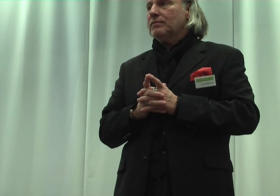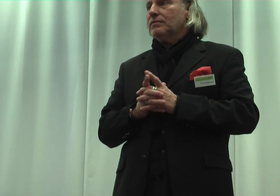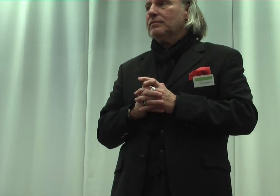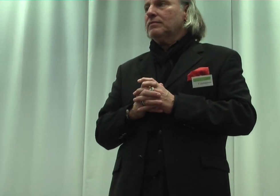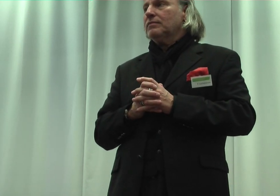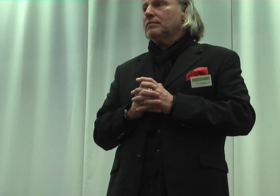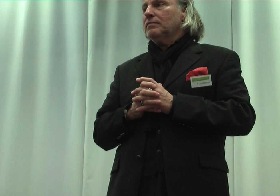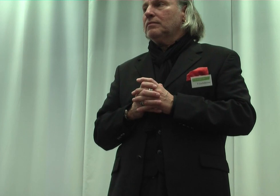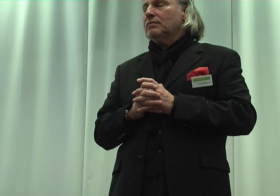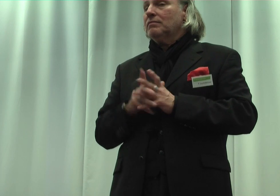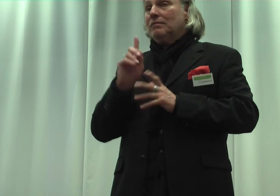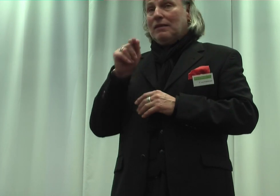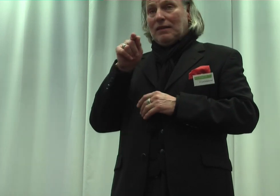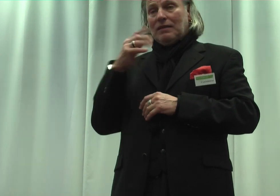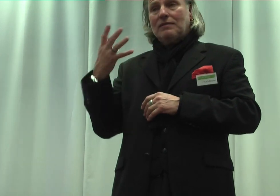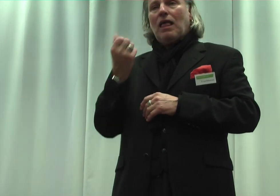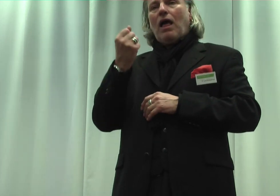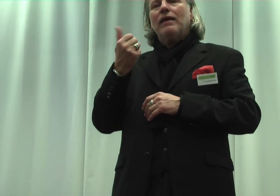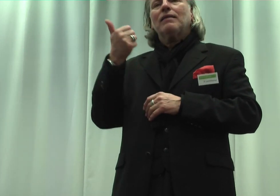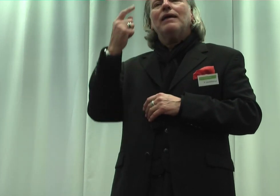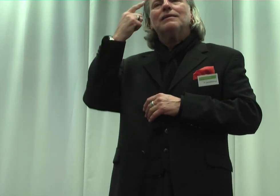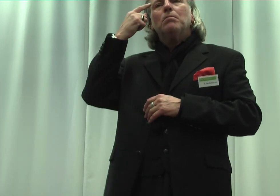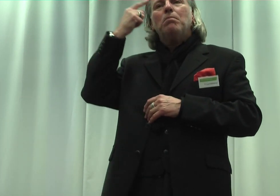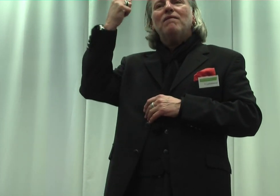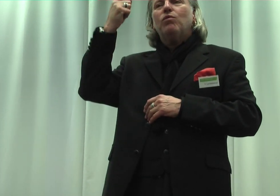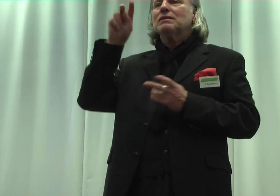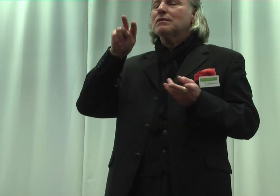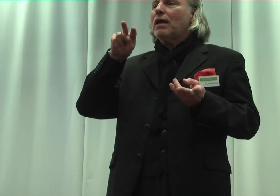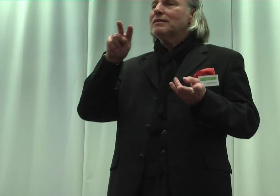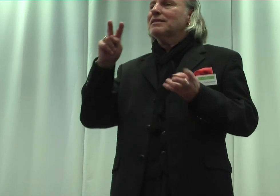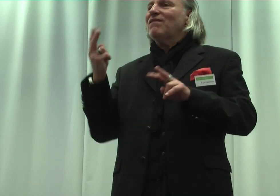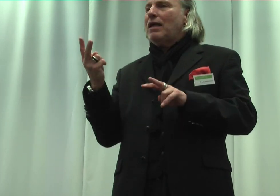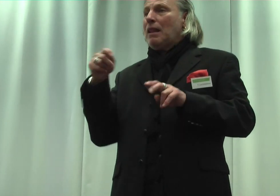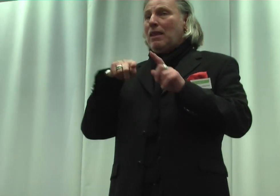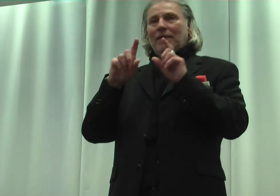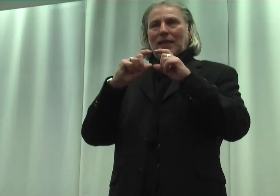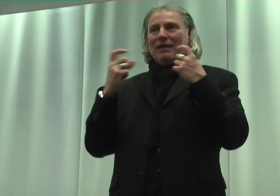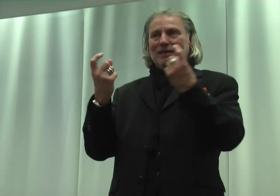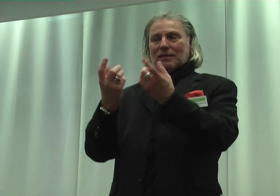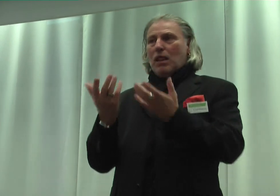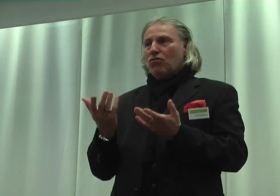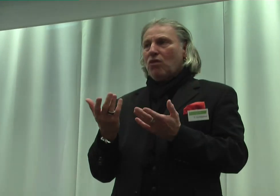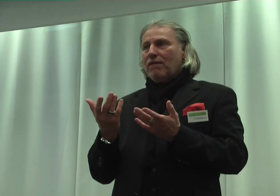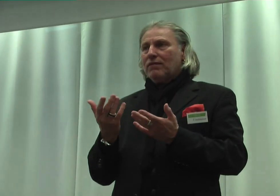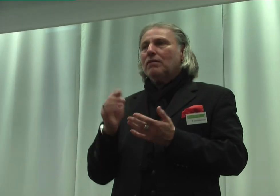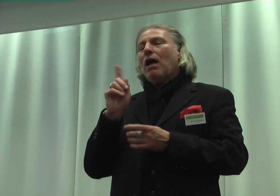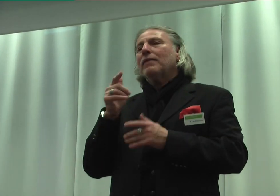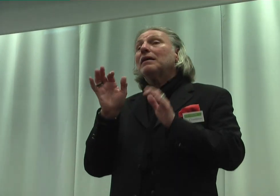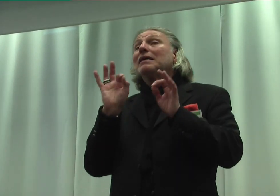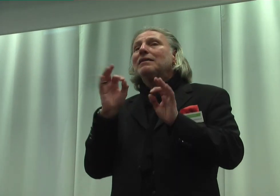Dass das Erreichen eines Bewusstseinswandels in der Gesellschaft ein genauso langwieriger